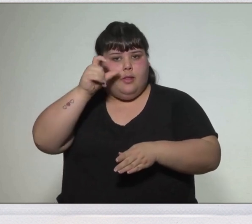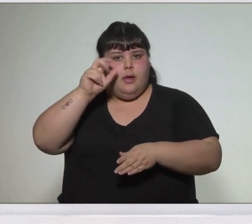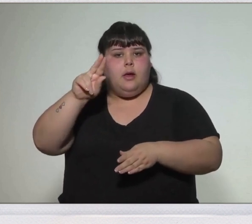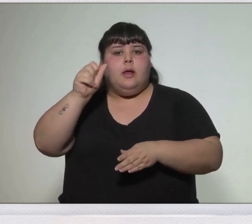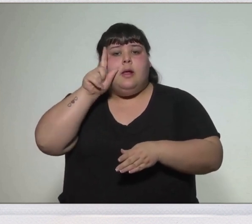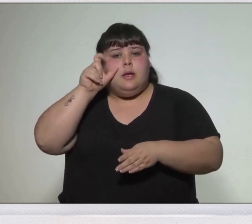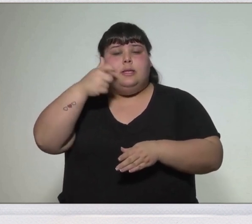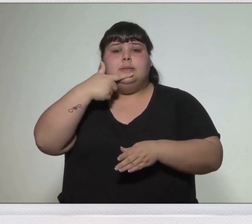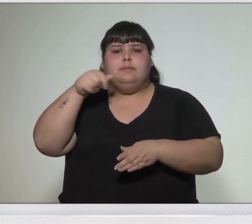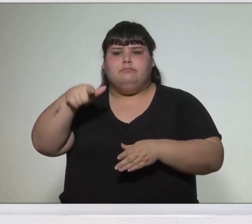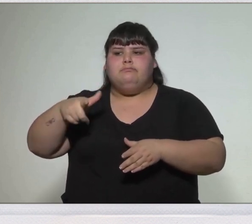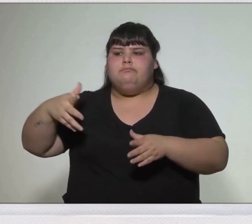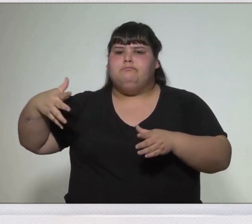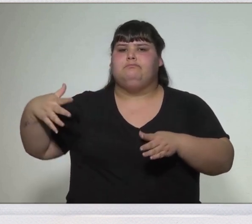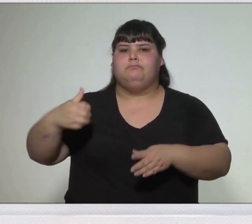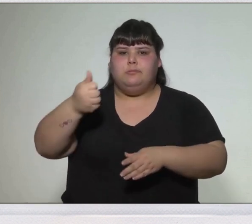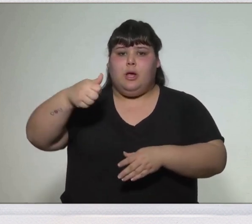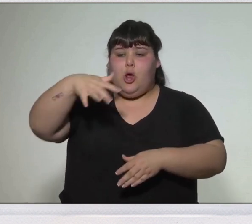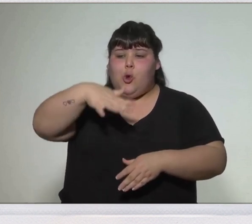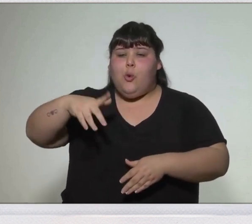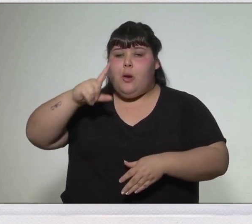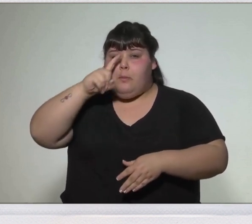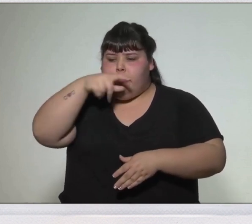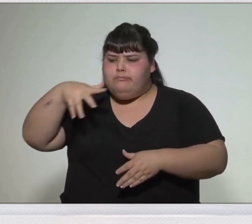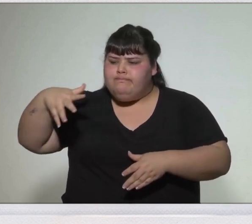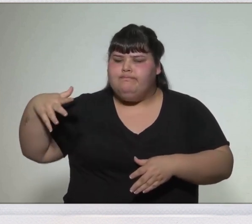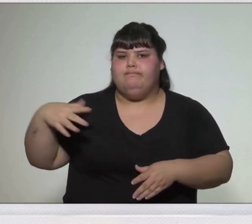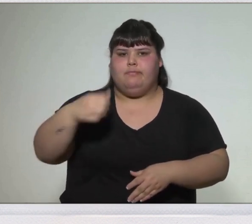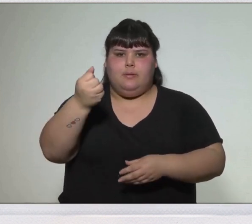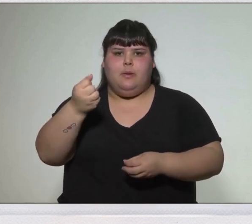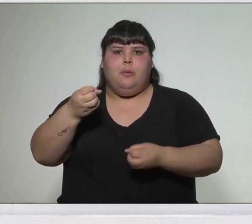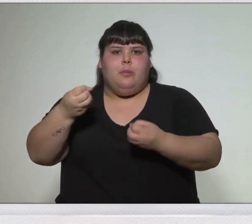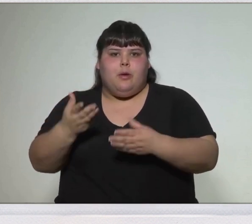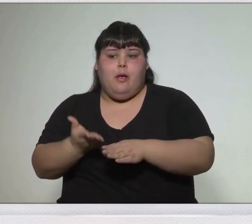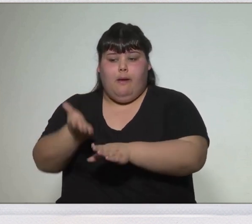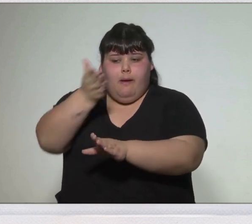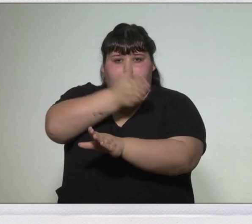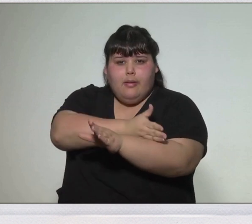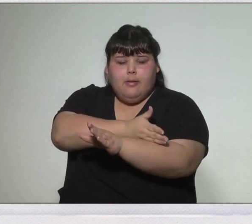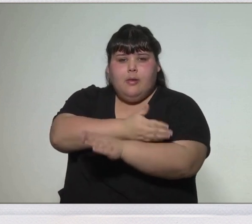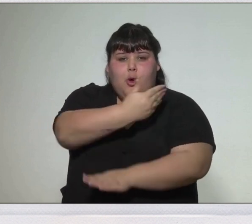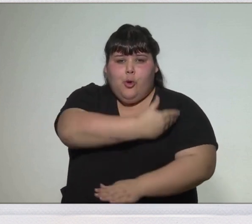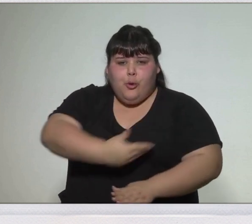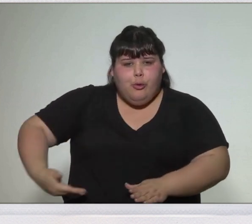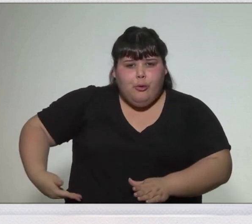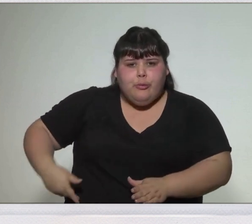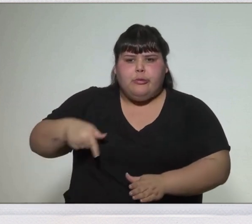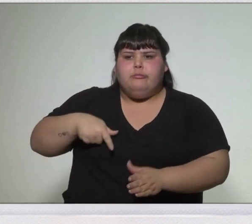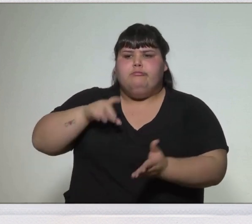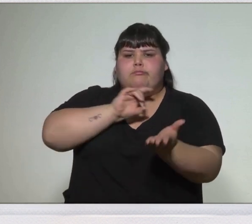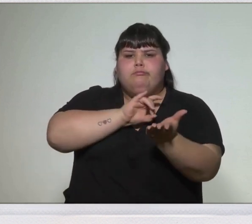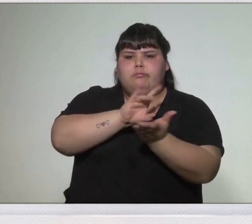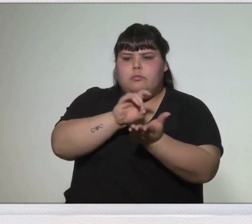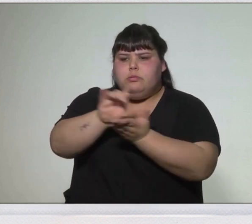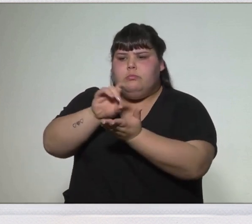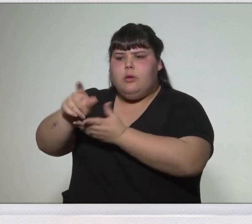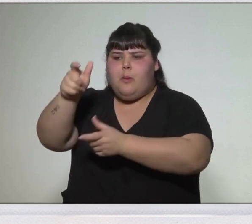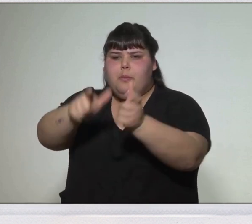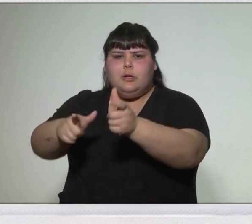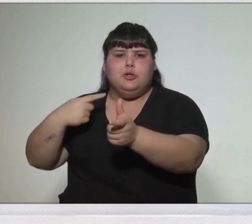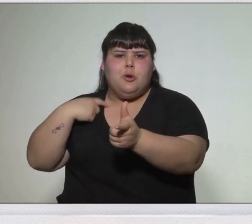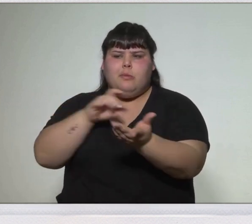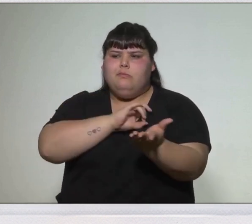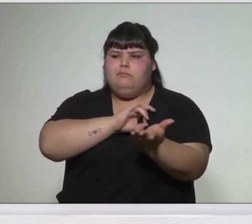Los federales recuperan el control sobre Montevideo, luego de que las fuerzas del